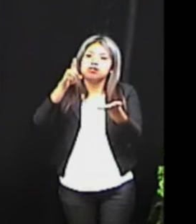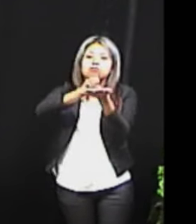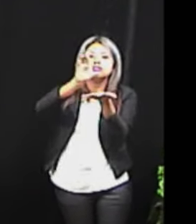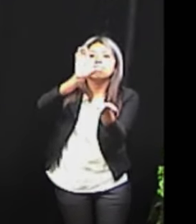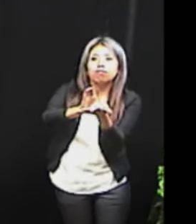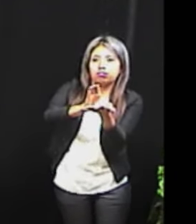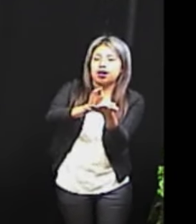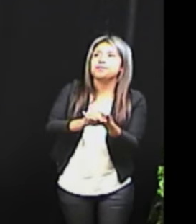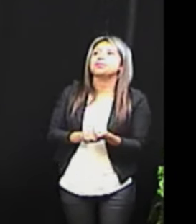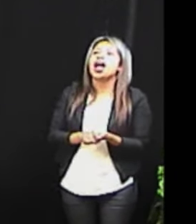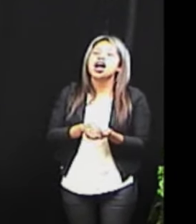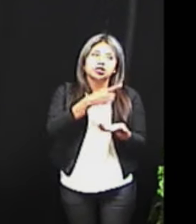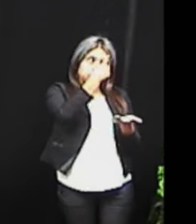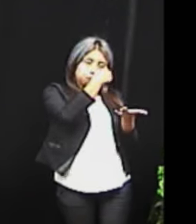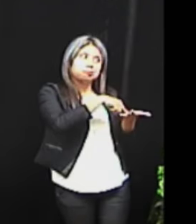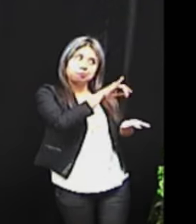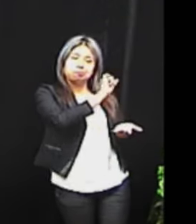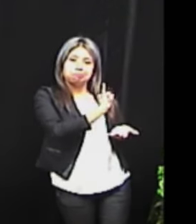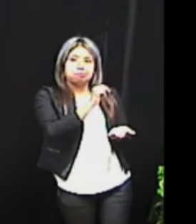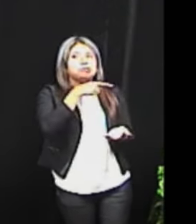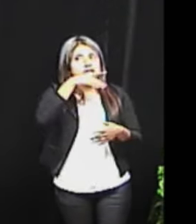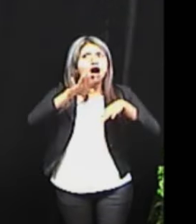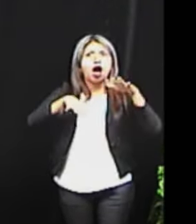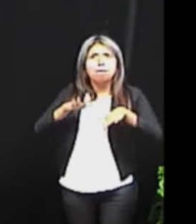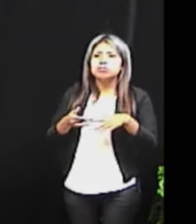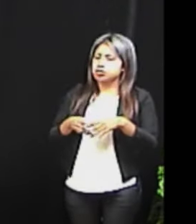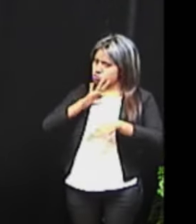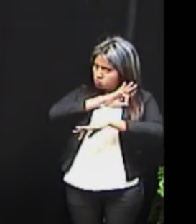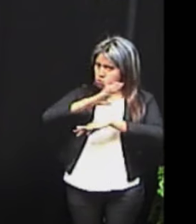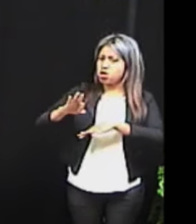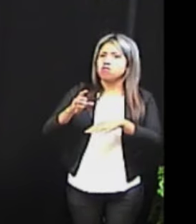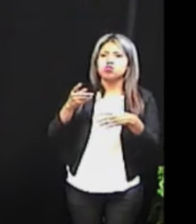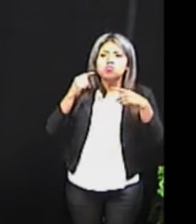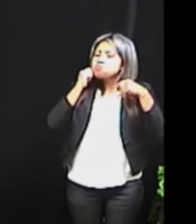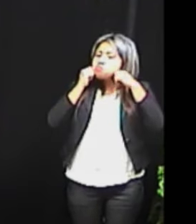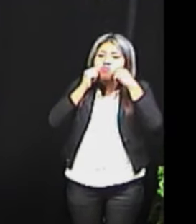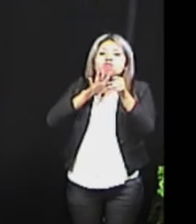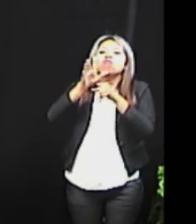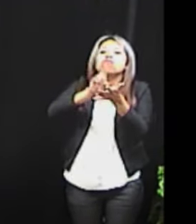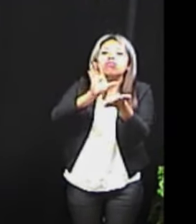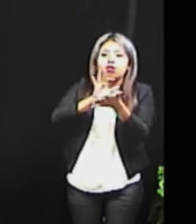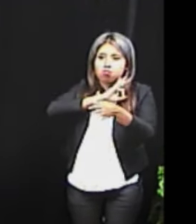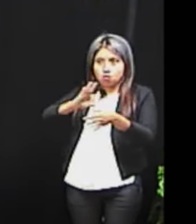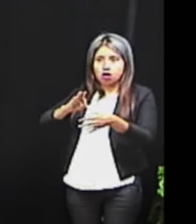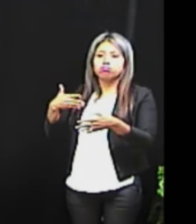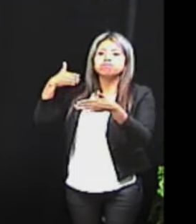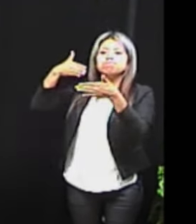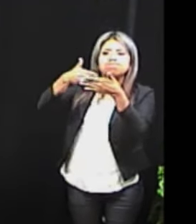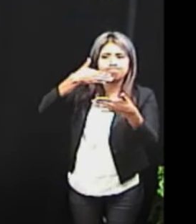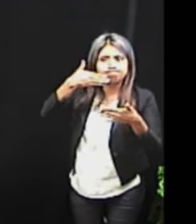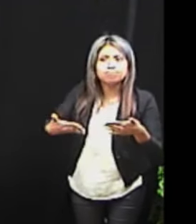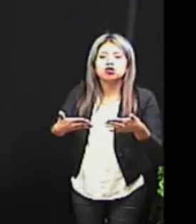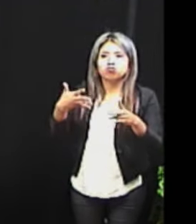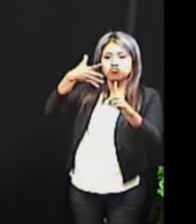Así es, maestra, y muchos hemos sido capaces de salir adelante en una ciudad que no es accesible para personas